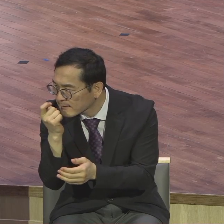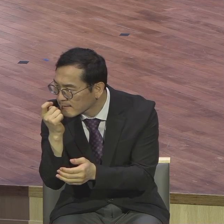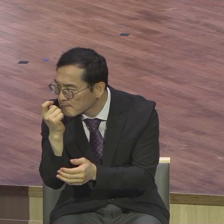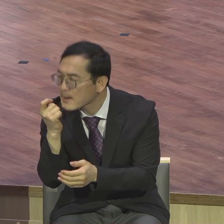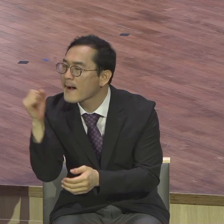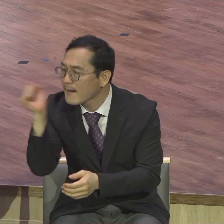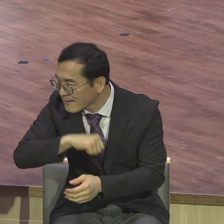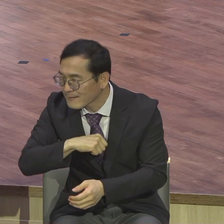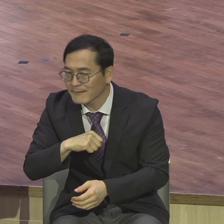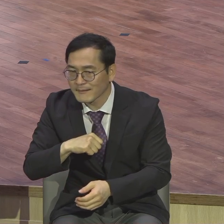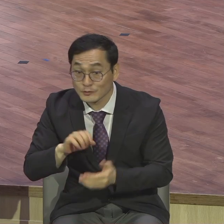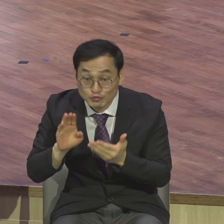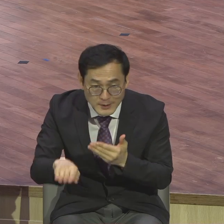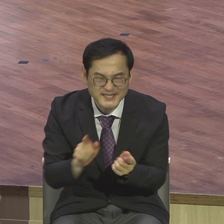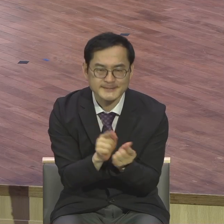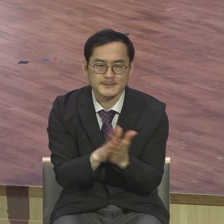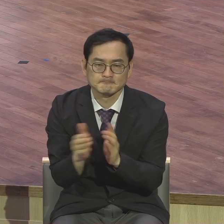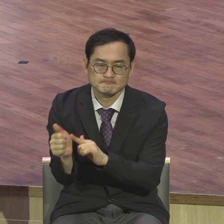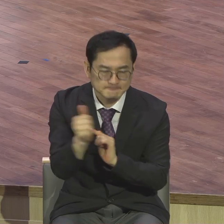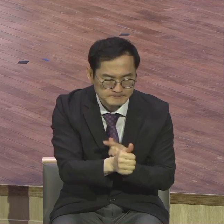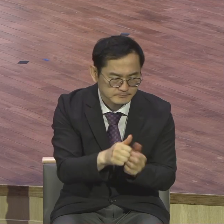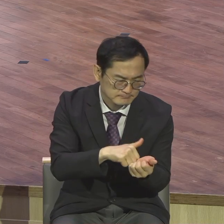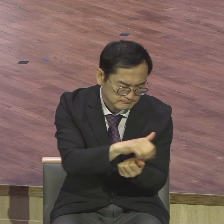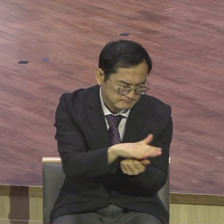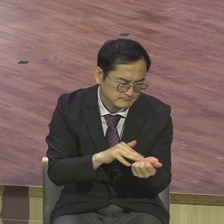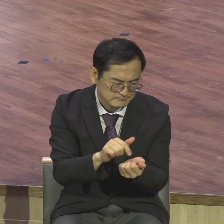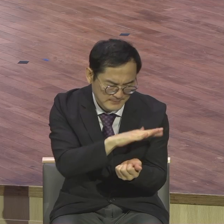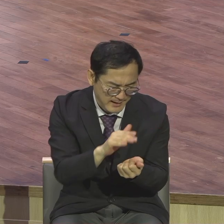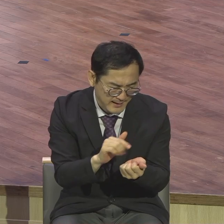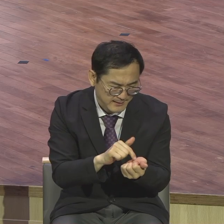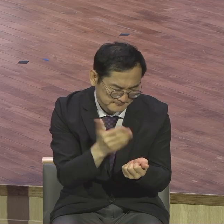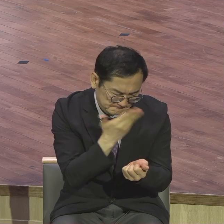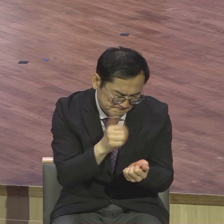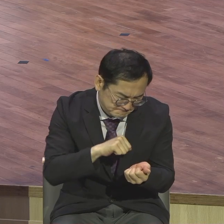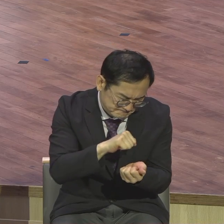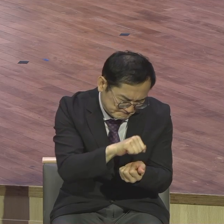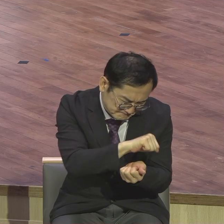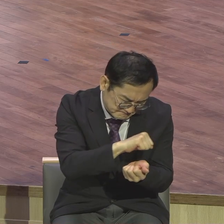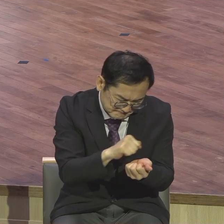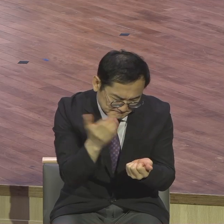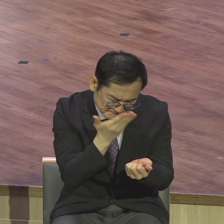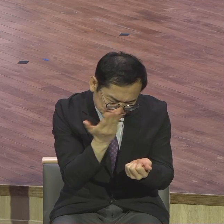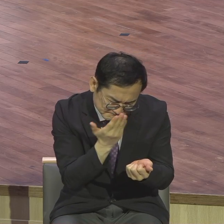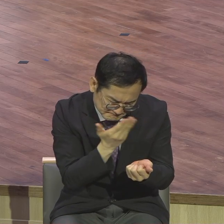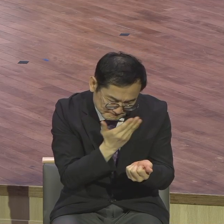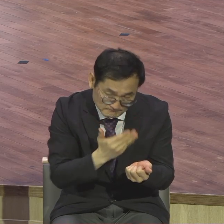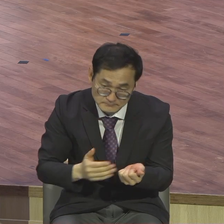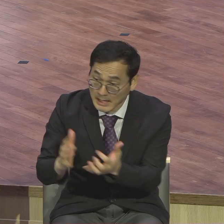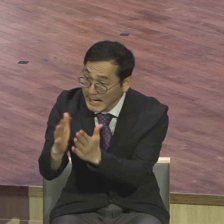닦아내고 직접 다 닦아내고 우리 유족들 본 앞에서 잘 그렇게 염을 하는 겁니다.